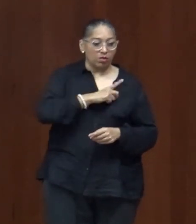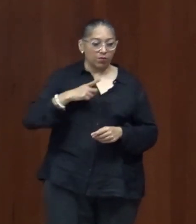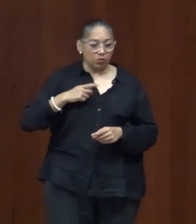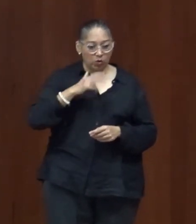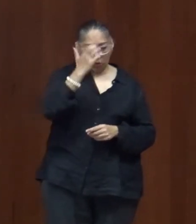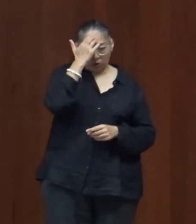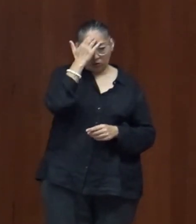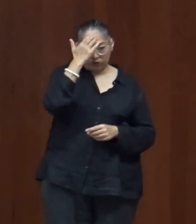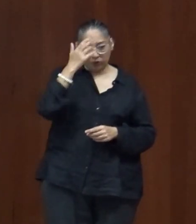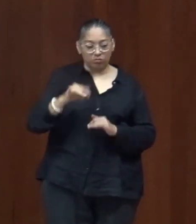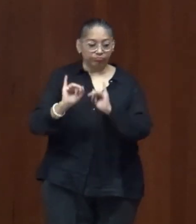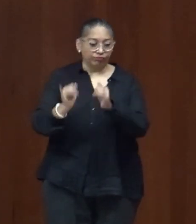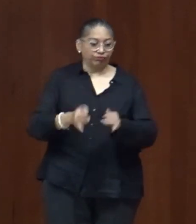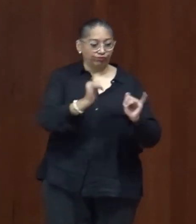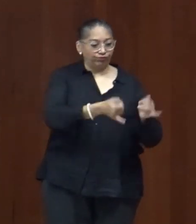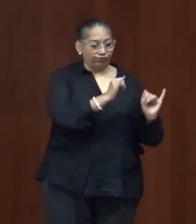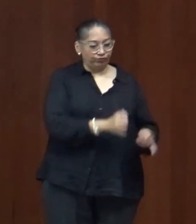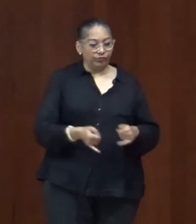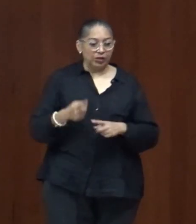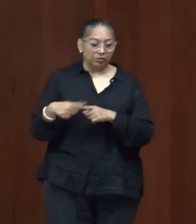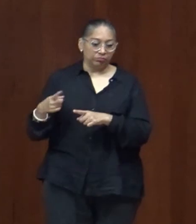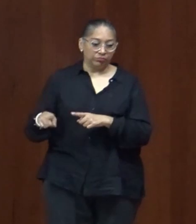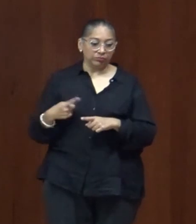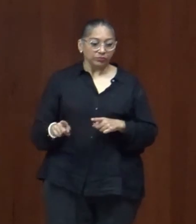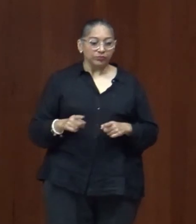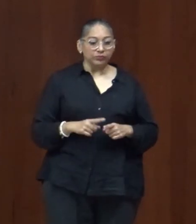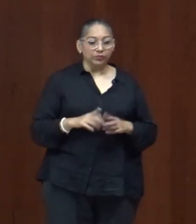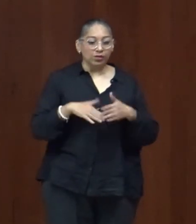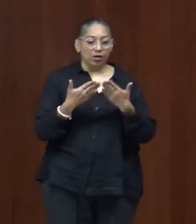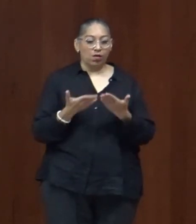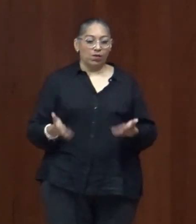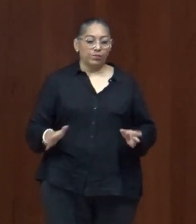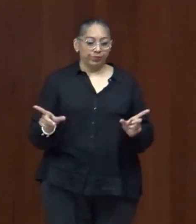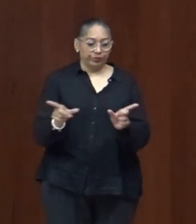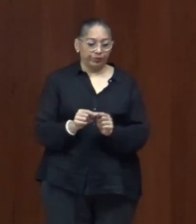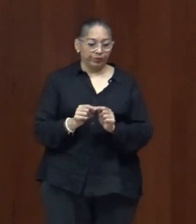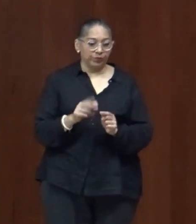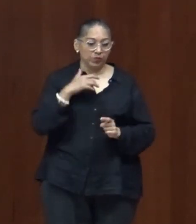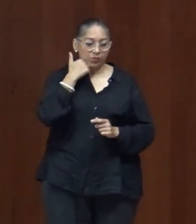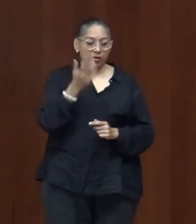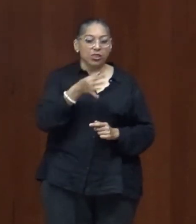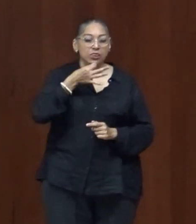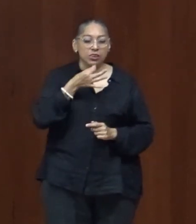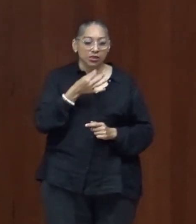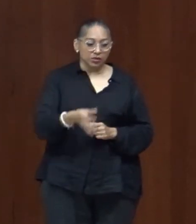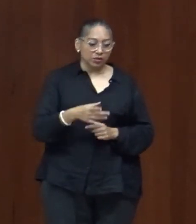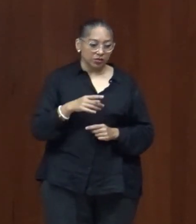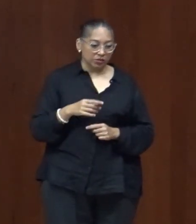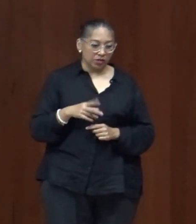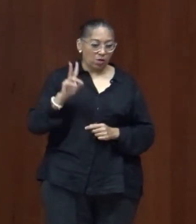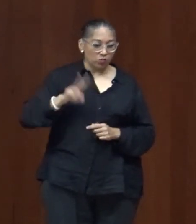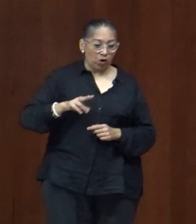no me quedo con los que decir me encanta ver los mapas me encanta ver que ya estamos en el mapa pues